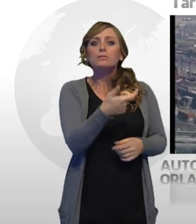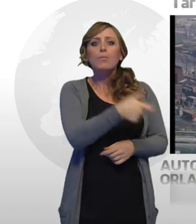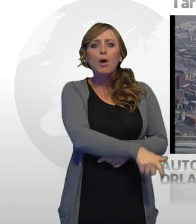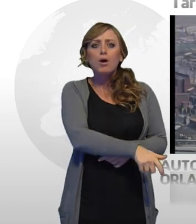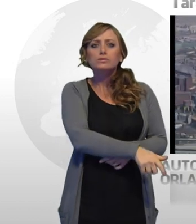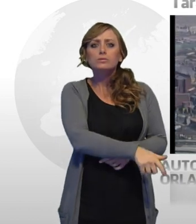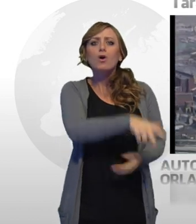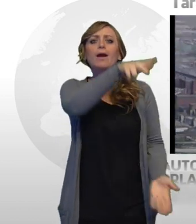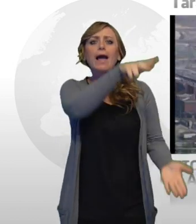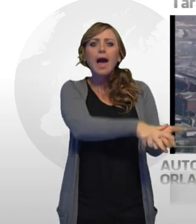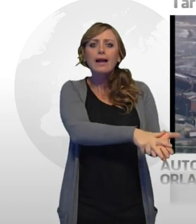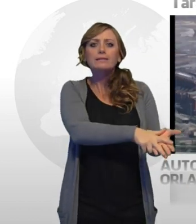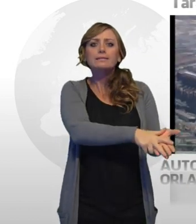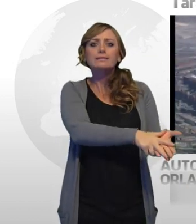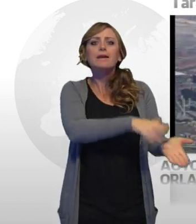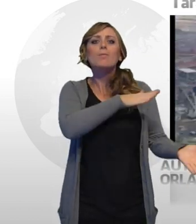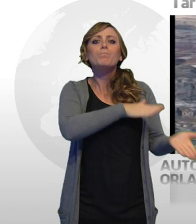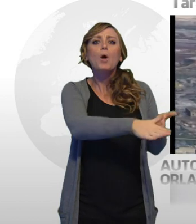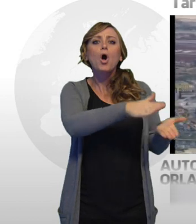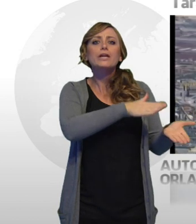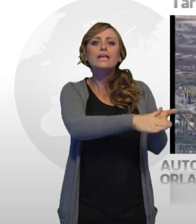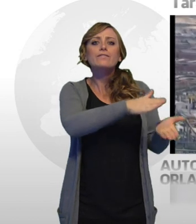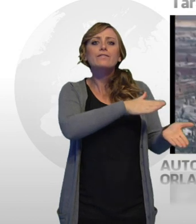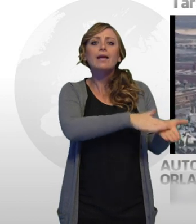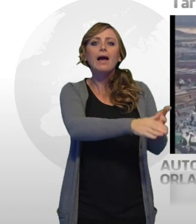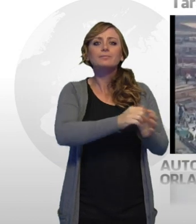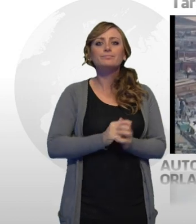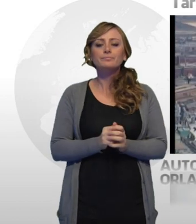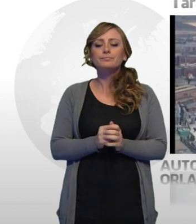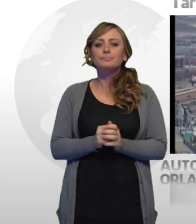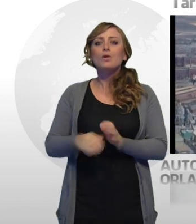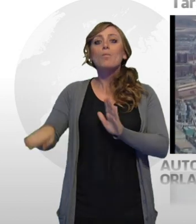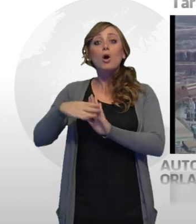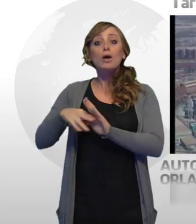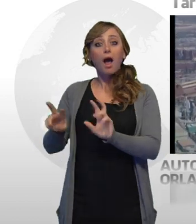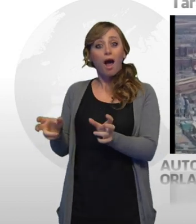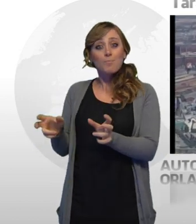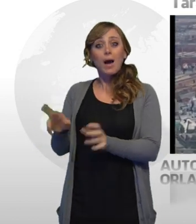rifiuti tossici e quindi nocivi entravano in contatto con la falda acquifera.